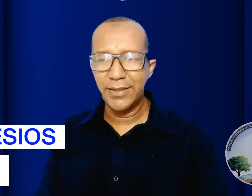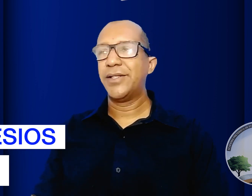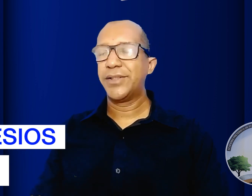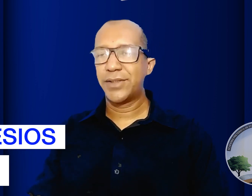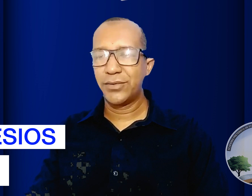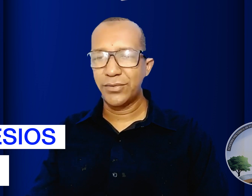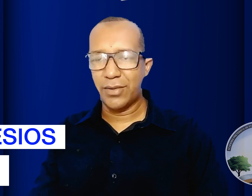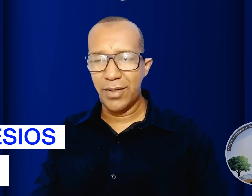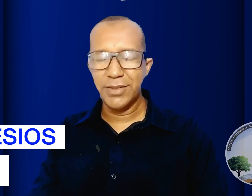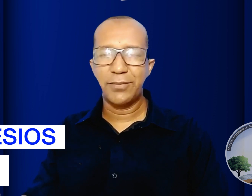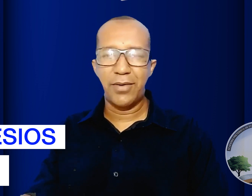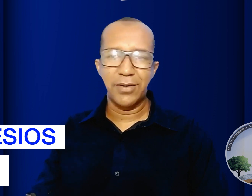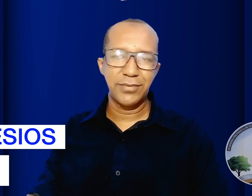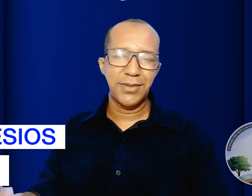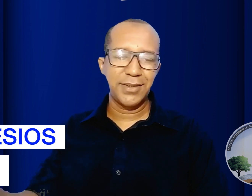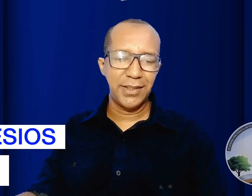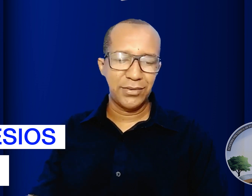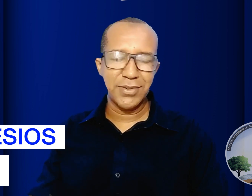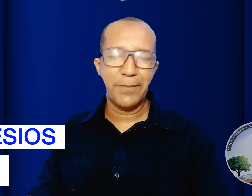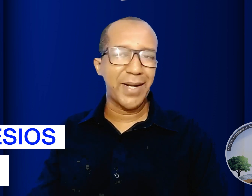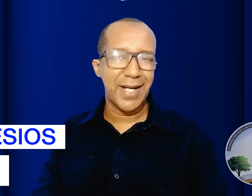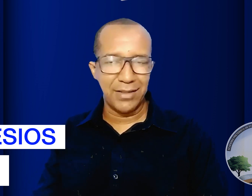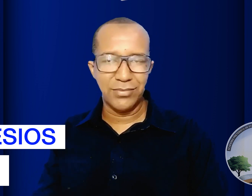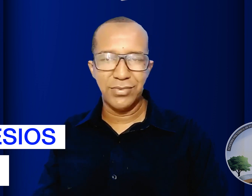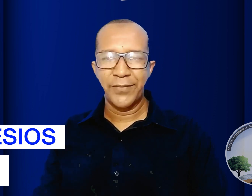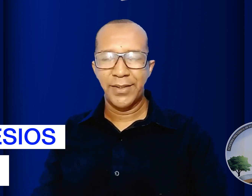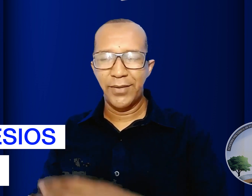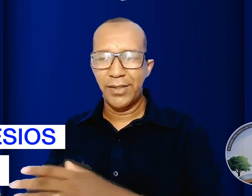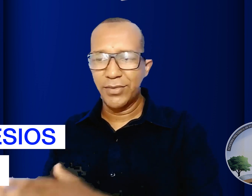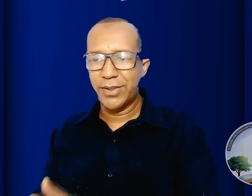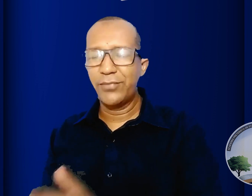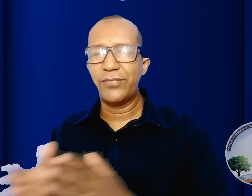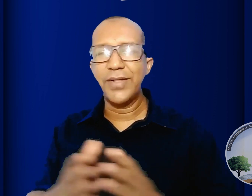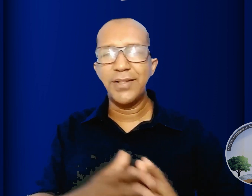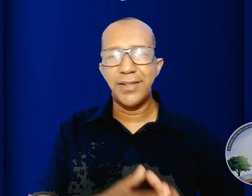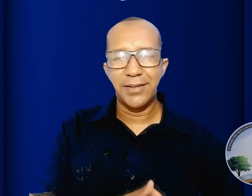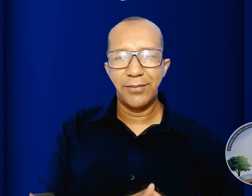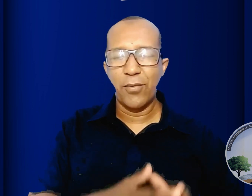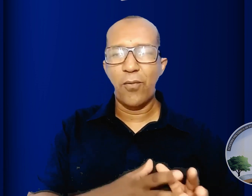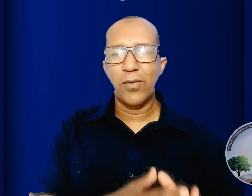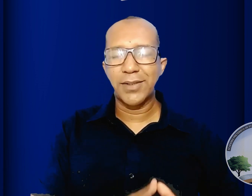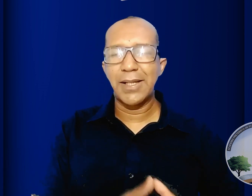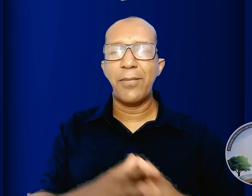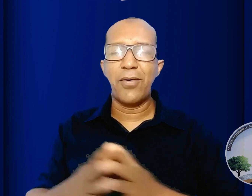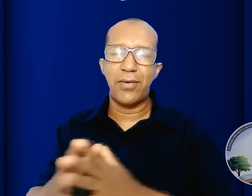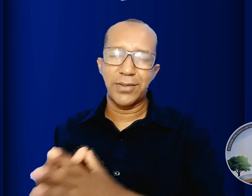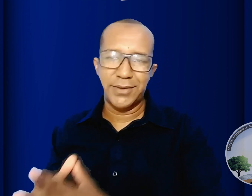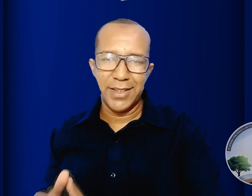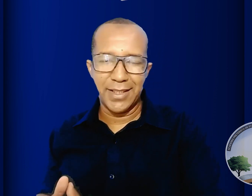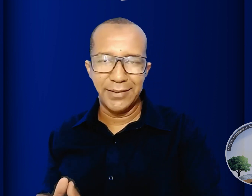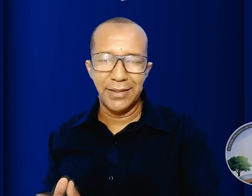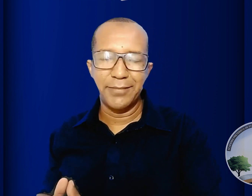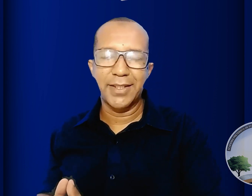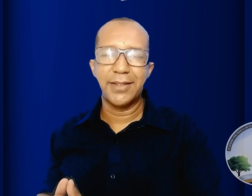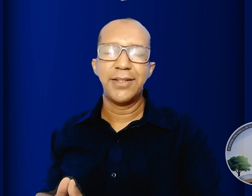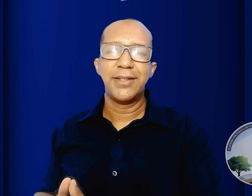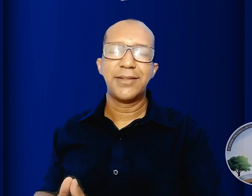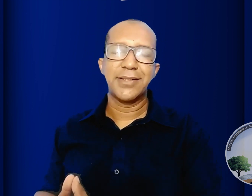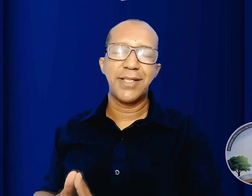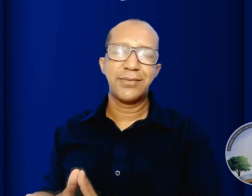estando nós mortos em delitos e pecados então ele nos deu vida por conta da morte adâmica tá certo?